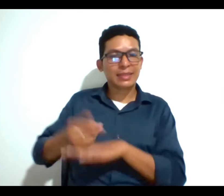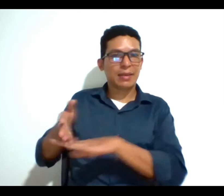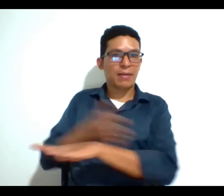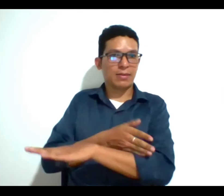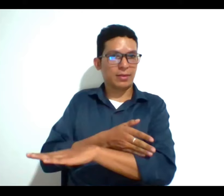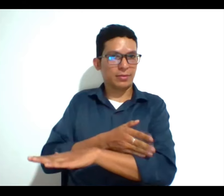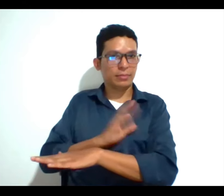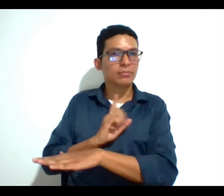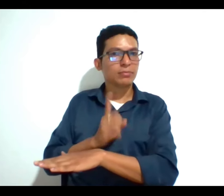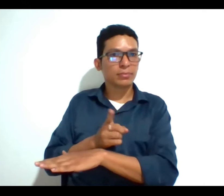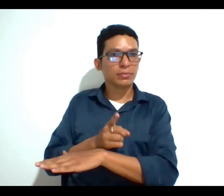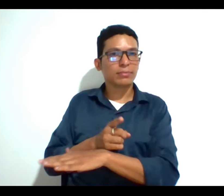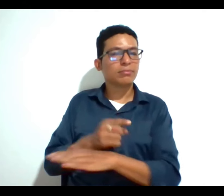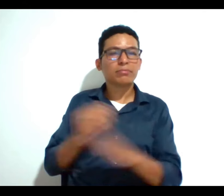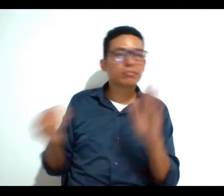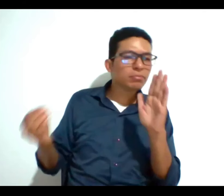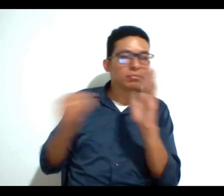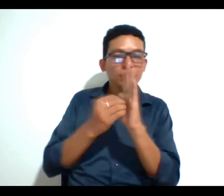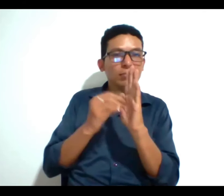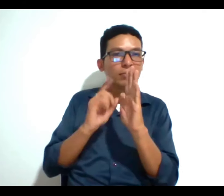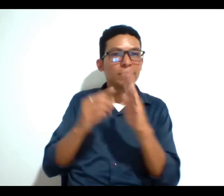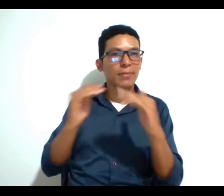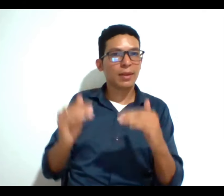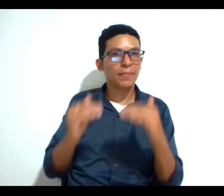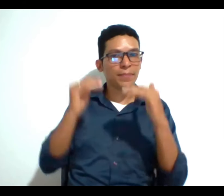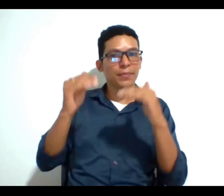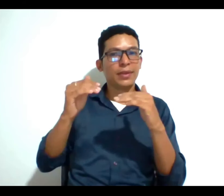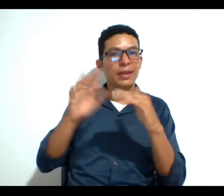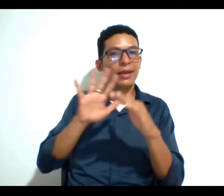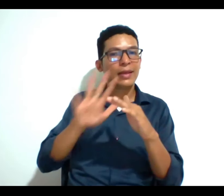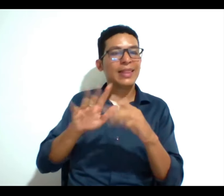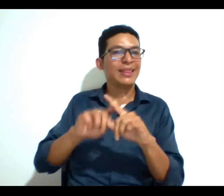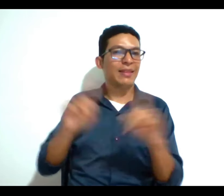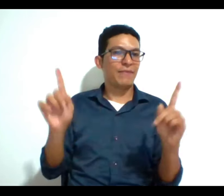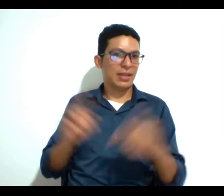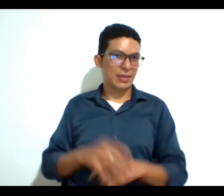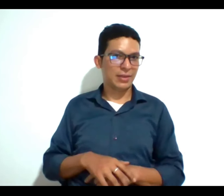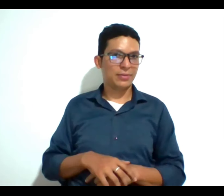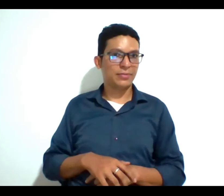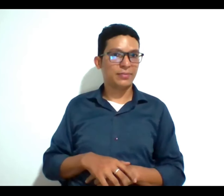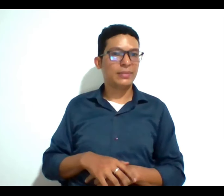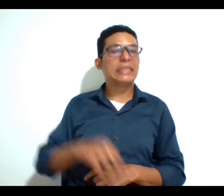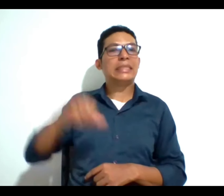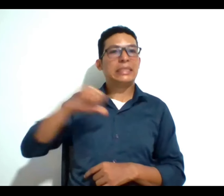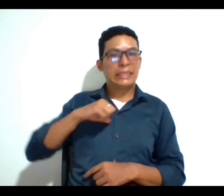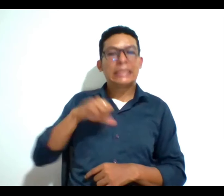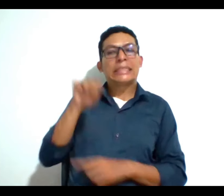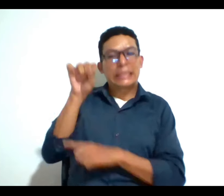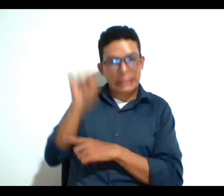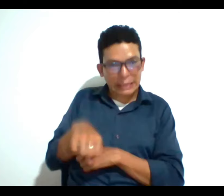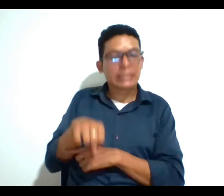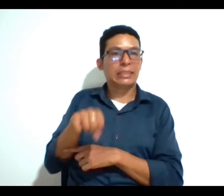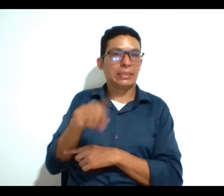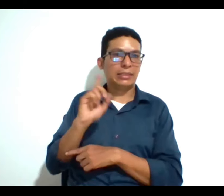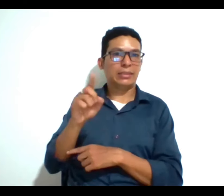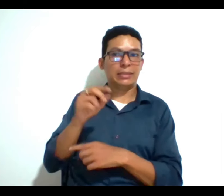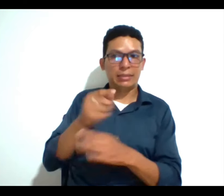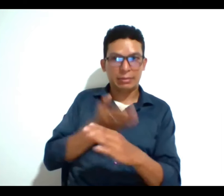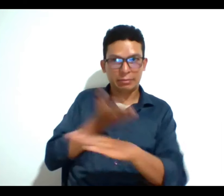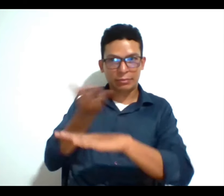que está enmarcada tiene unos efectos diferentes porque se tiene sí o sí que llevar ante una notaría